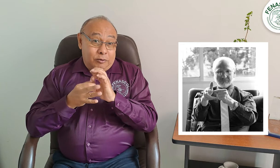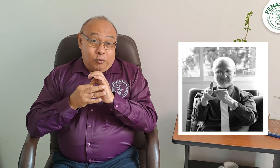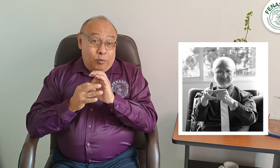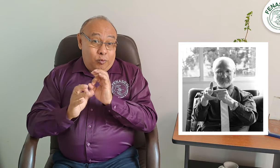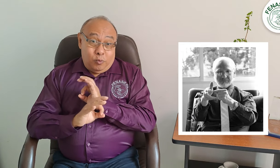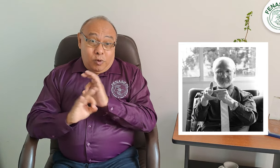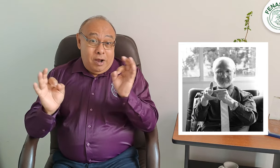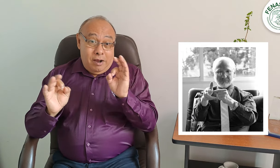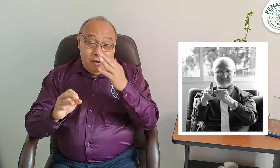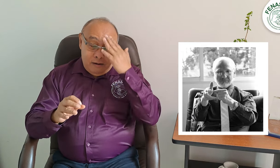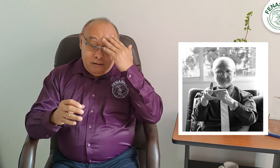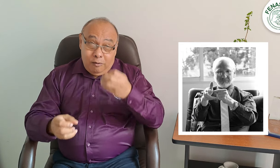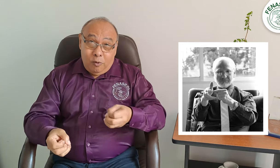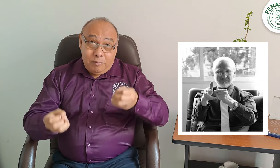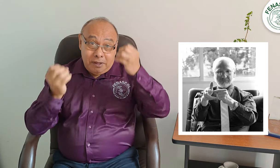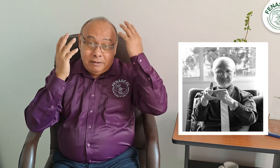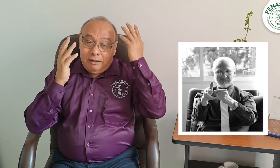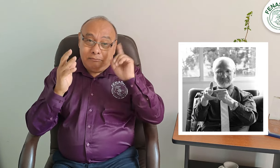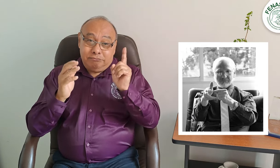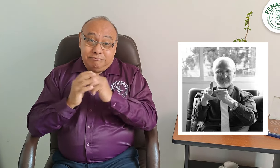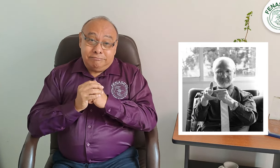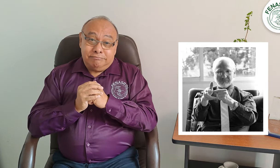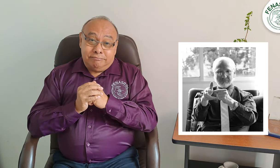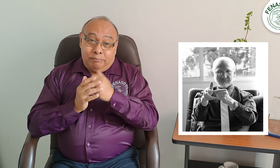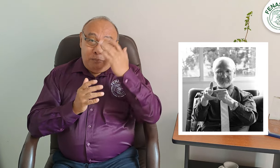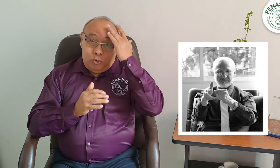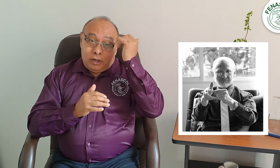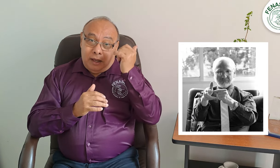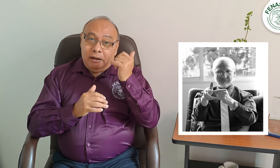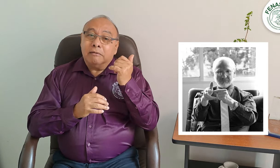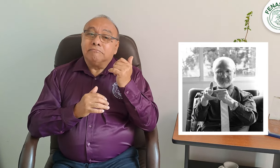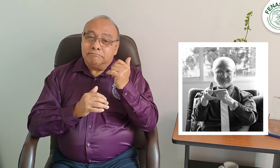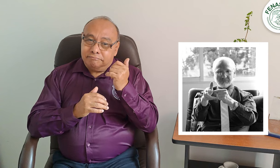FENASCOL nunca olvida que después de su fundación,